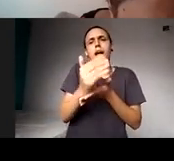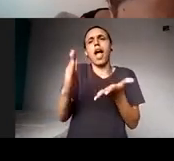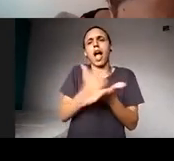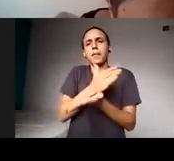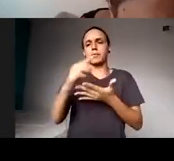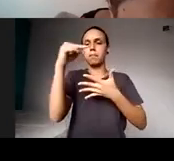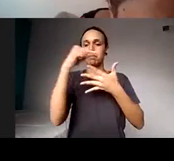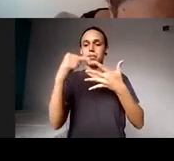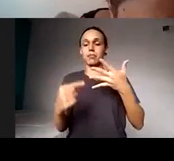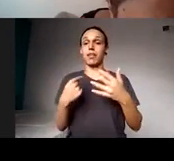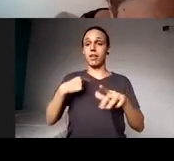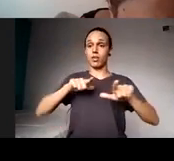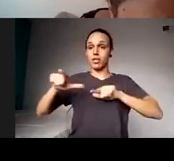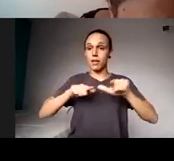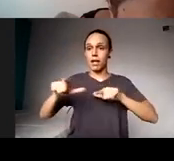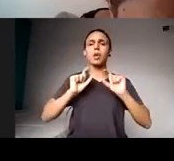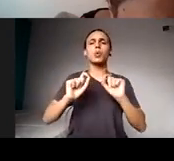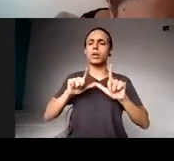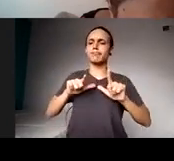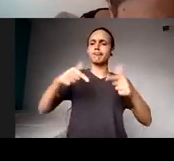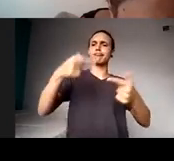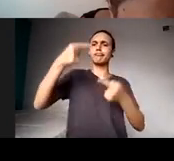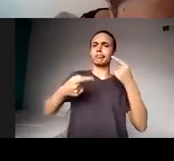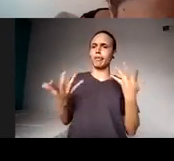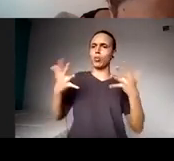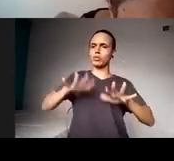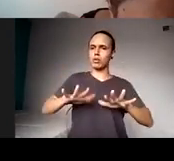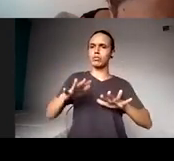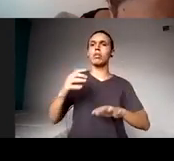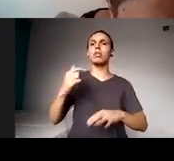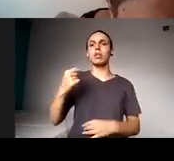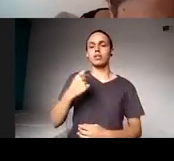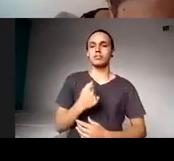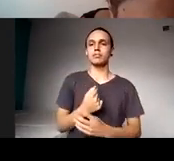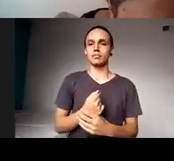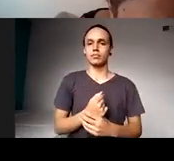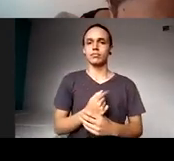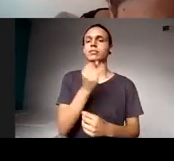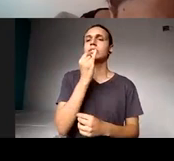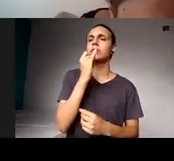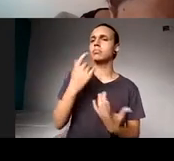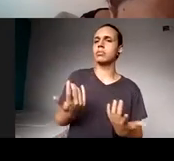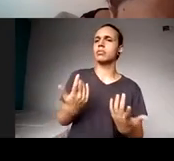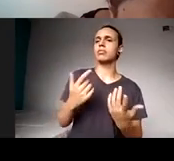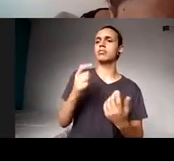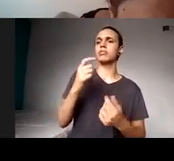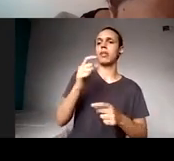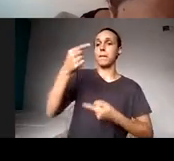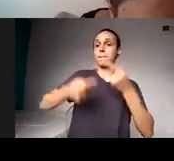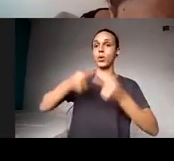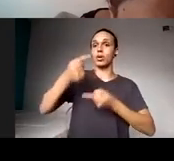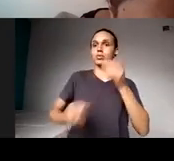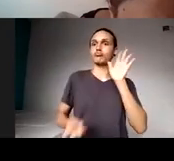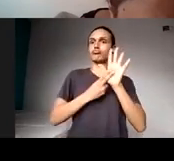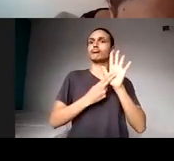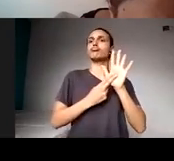políticas de educação inclusiva, a entendo como uma política de ação afirmativa, que passa pelo viés dos direitos